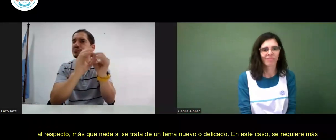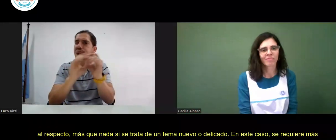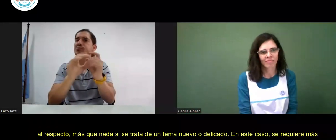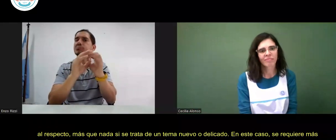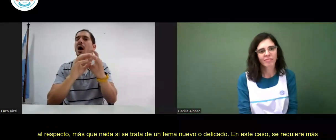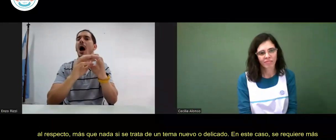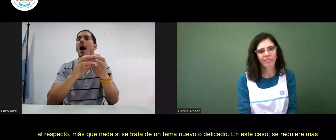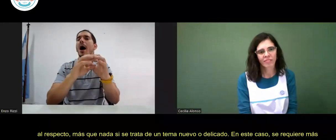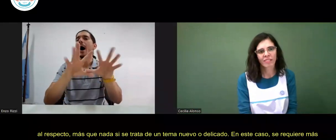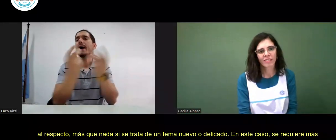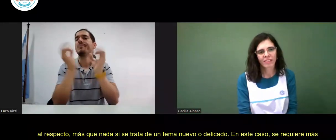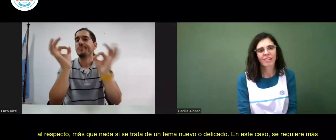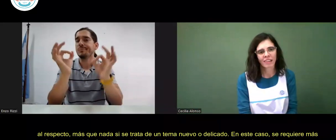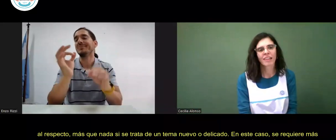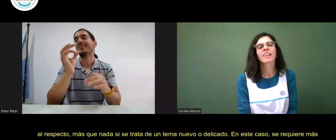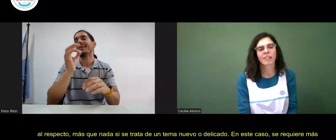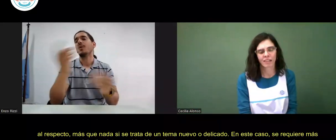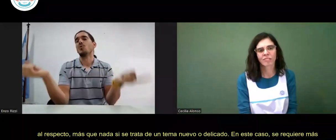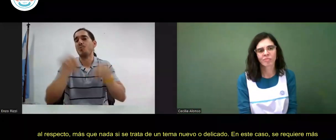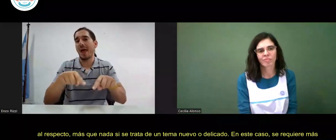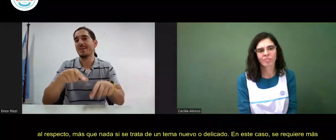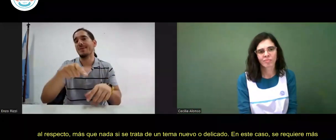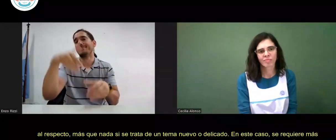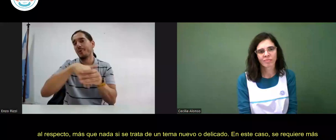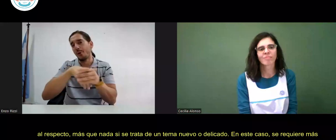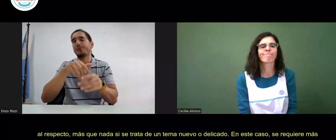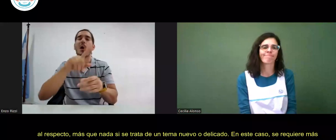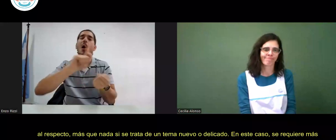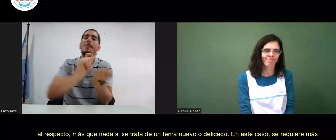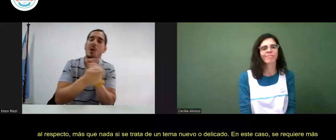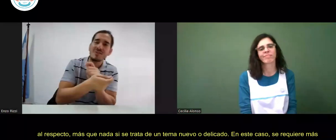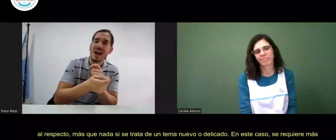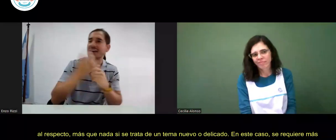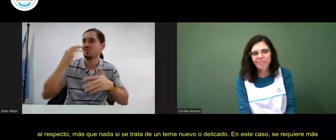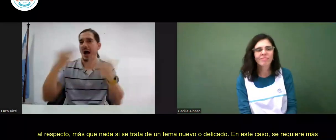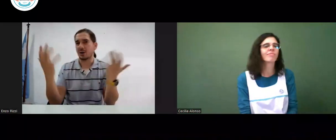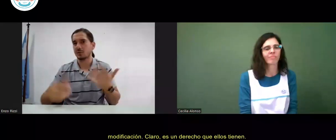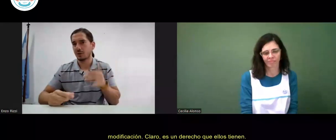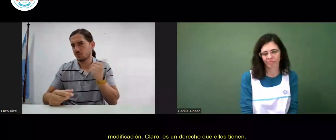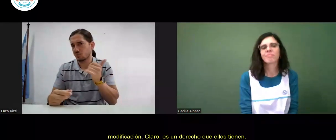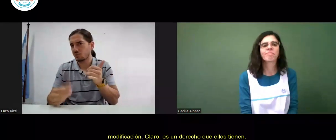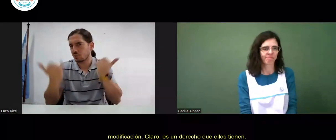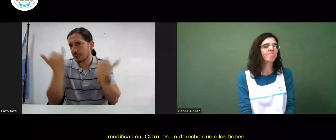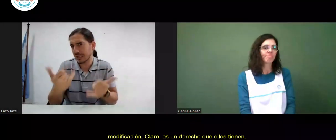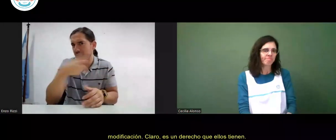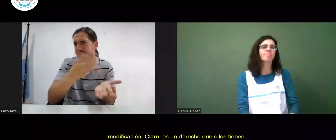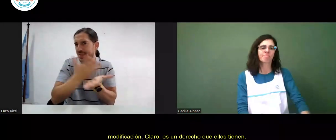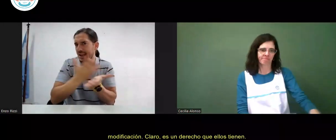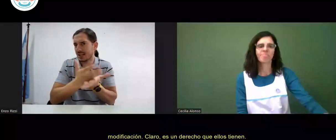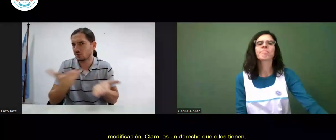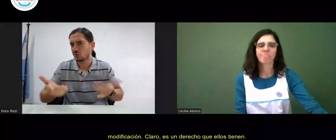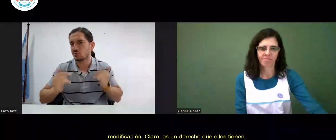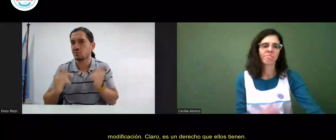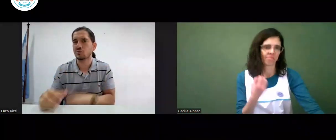debatir e intercambiar ideas a veces se vuelve a votar o incluso se hace alguna modificación claro